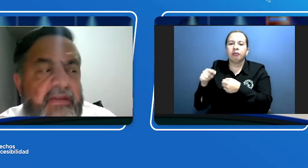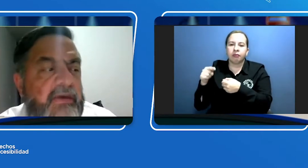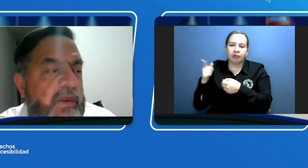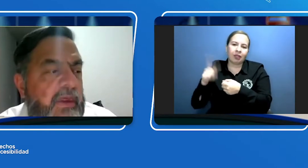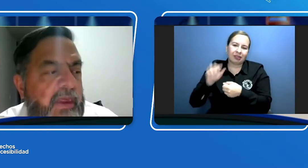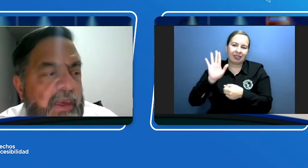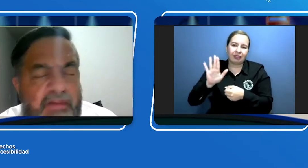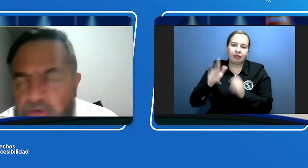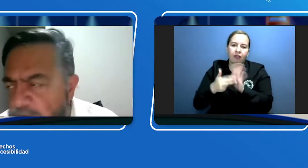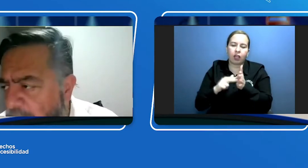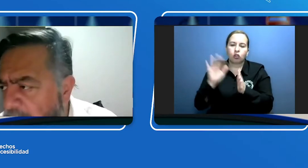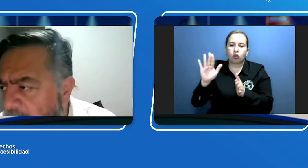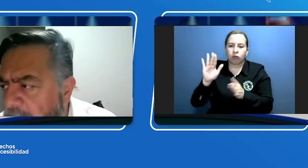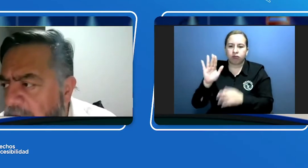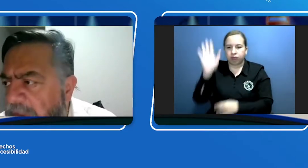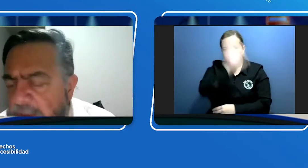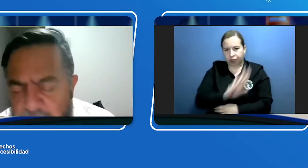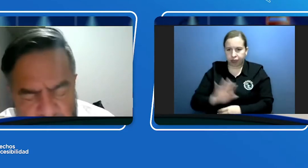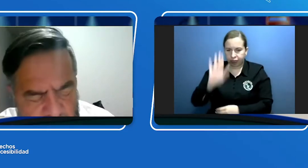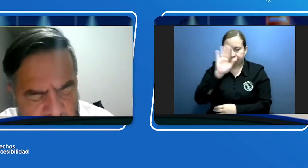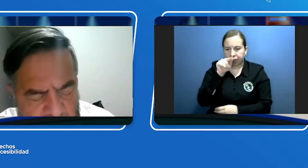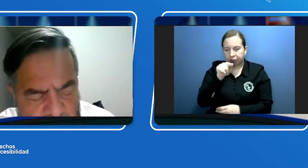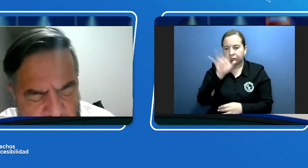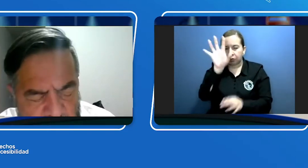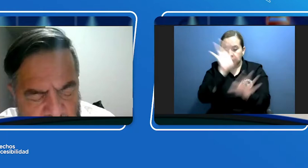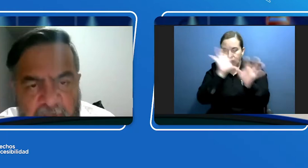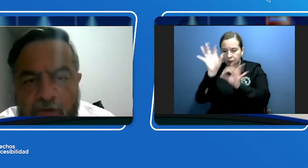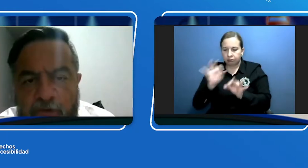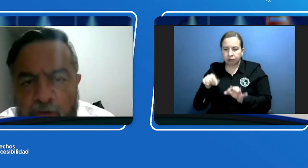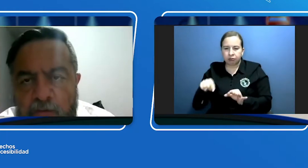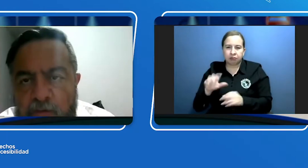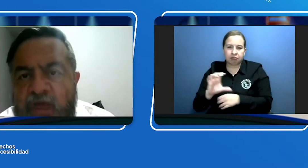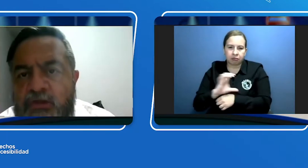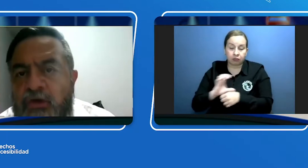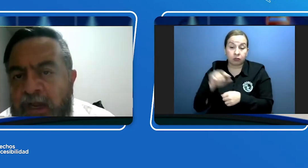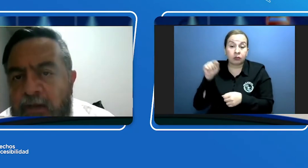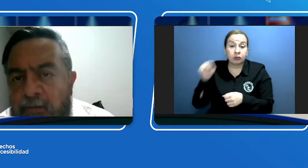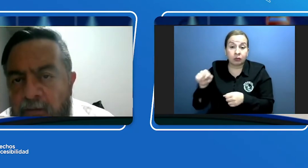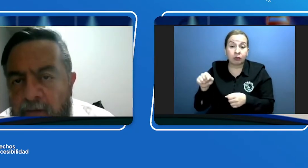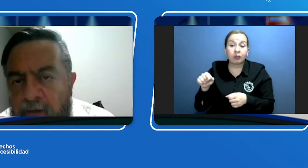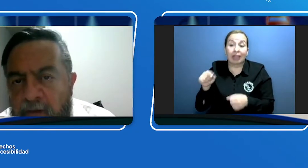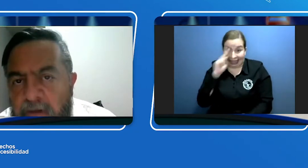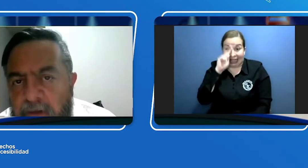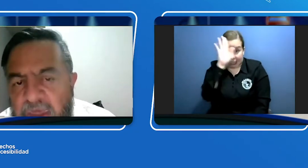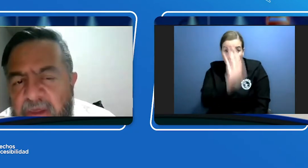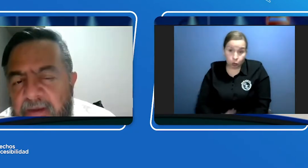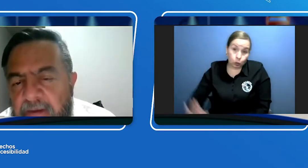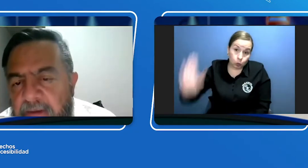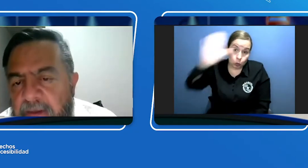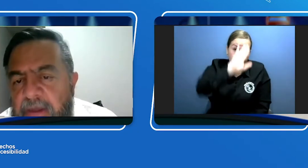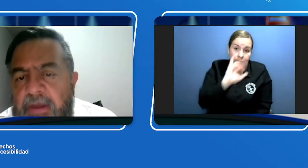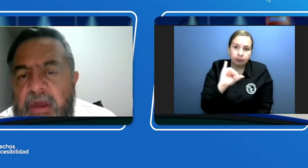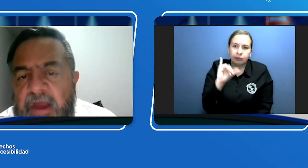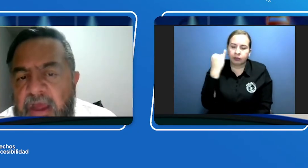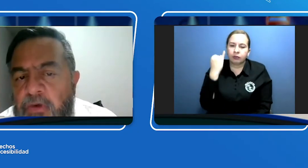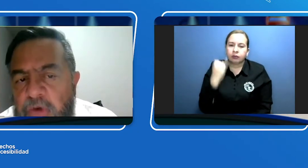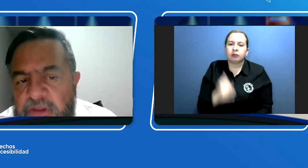decir, el estudio es un estudio nacional que hará encuestas